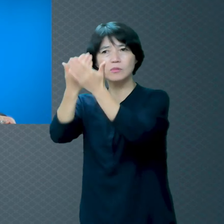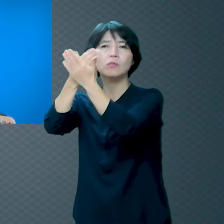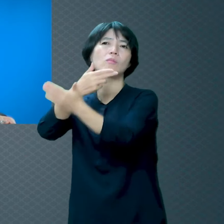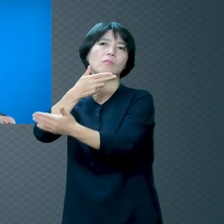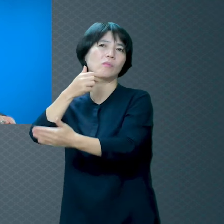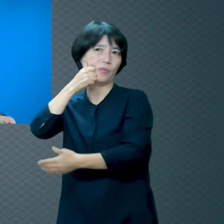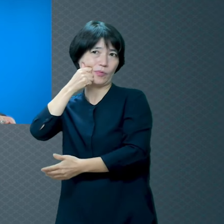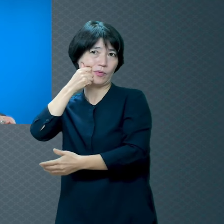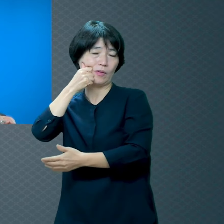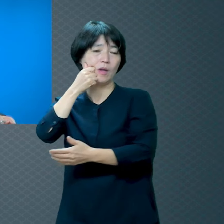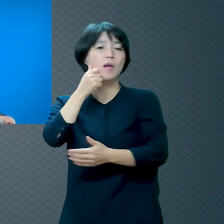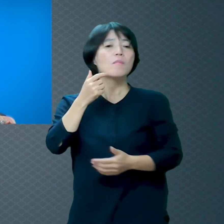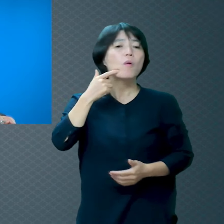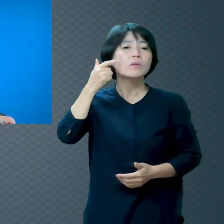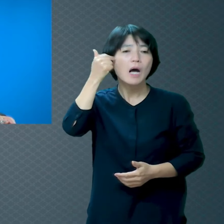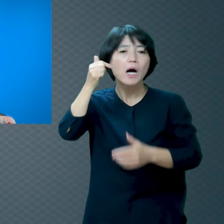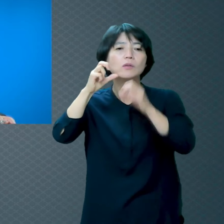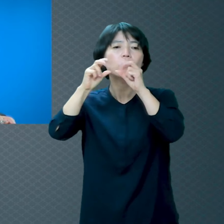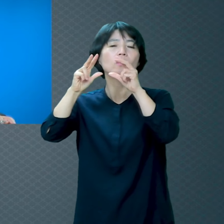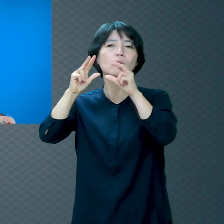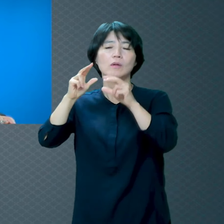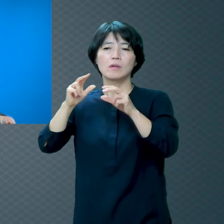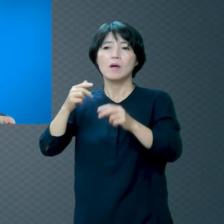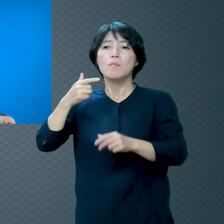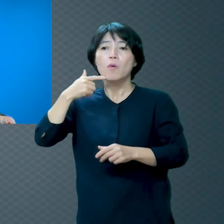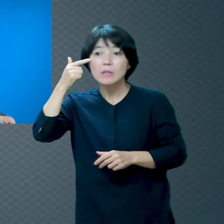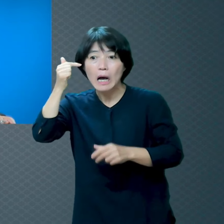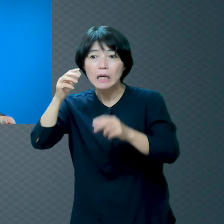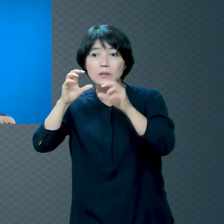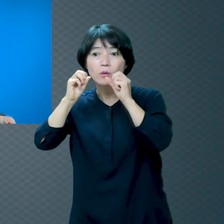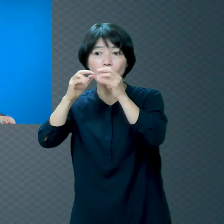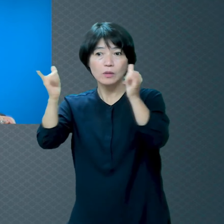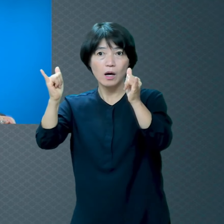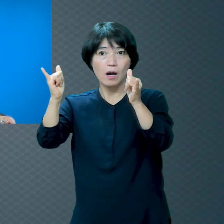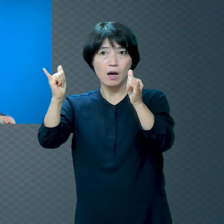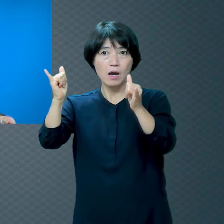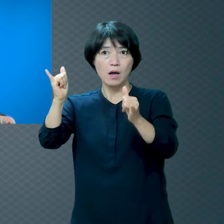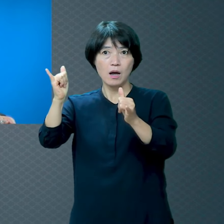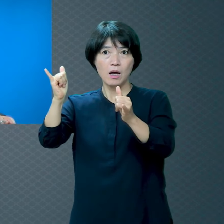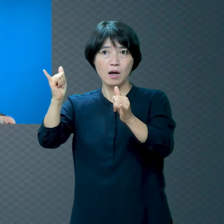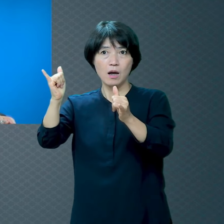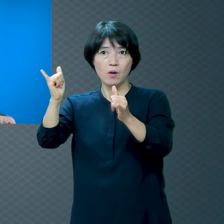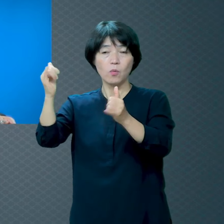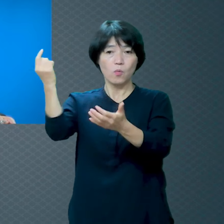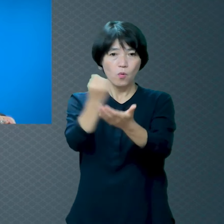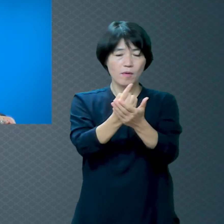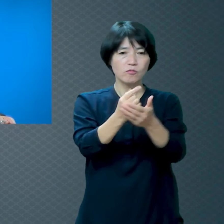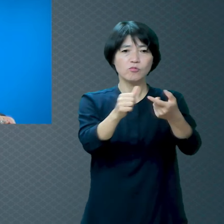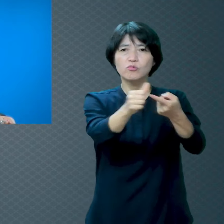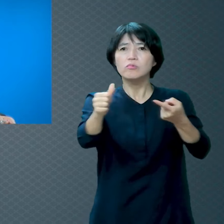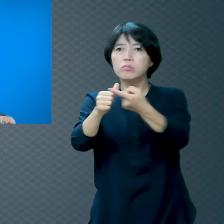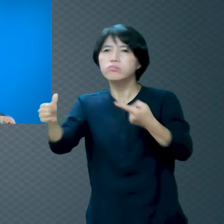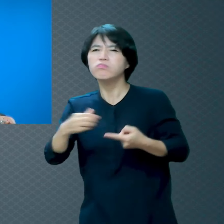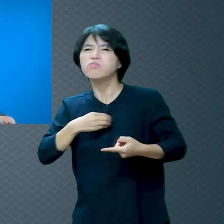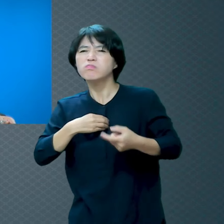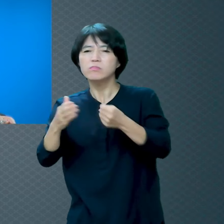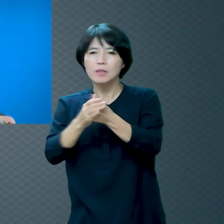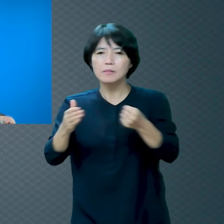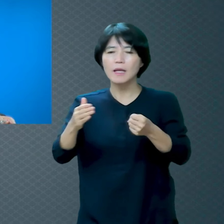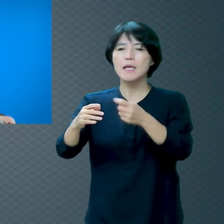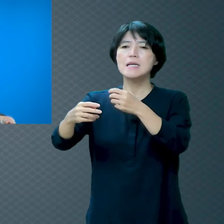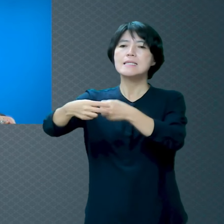목사 전도사로 들어오면 죽으니까 의사로 들어왔잖아요 그 대표적인 게 세브란스 병원입니다 연세대학교